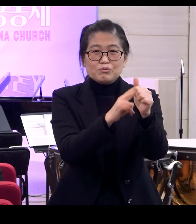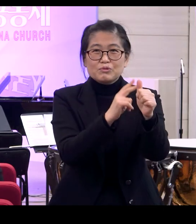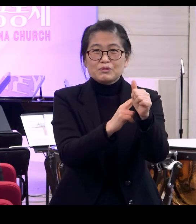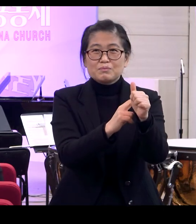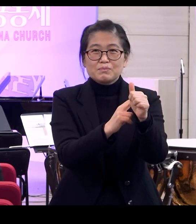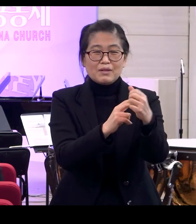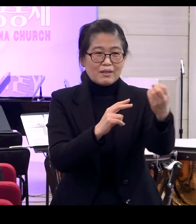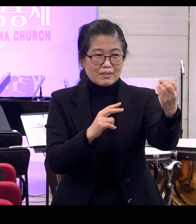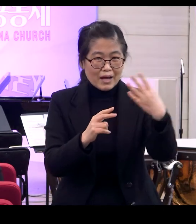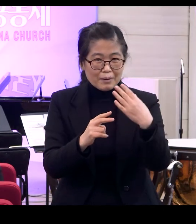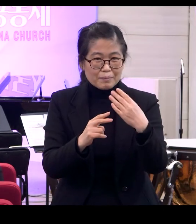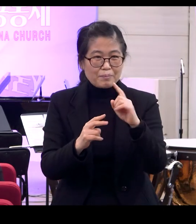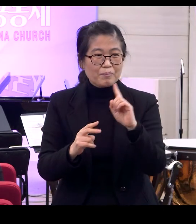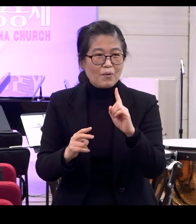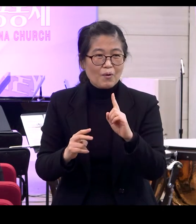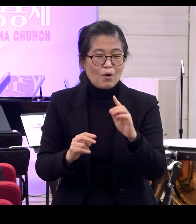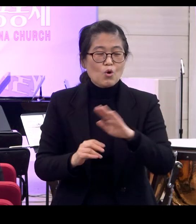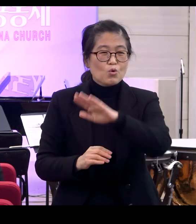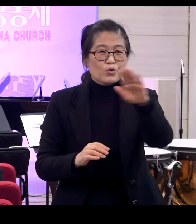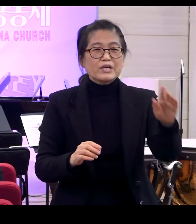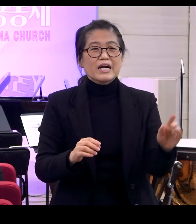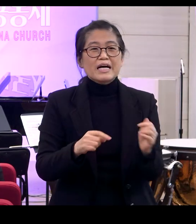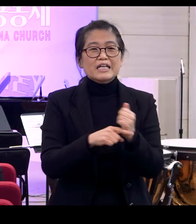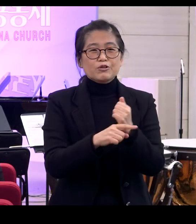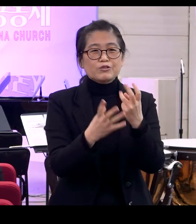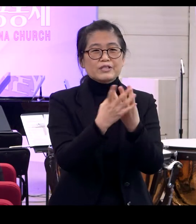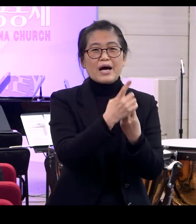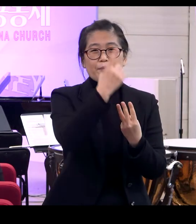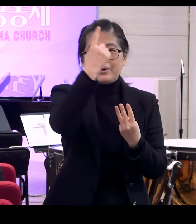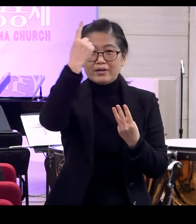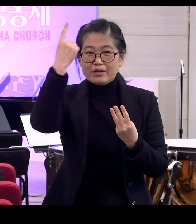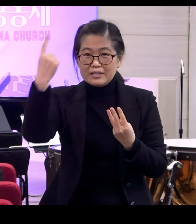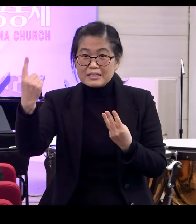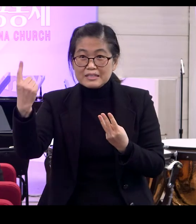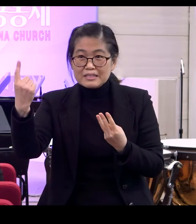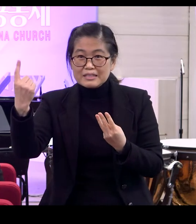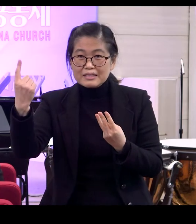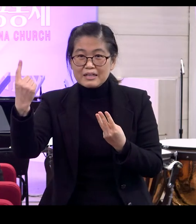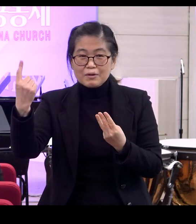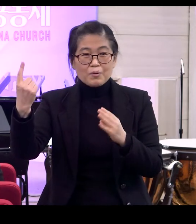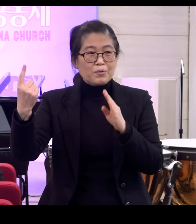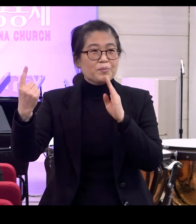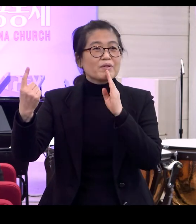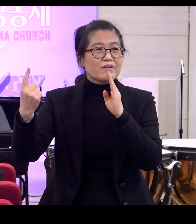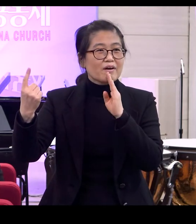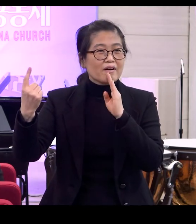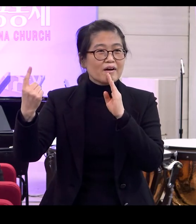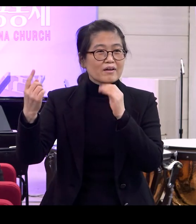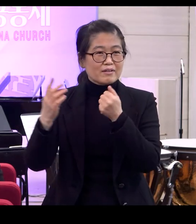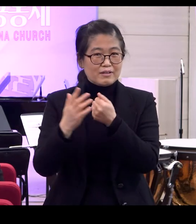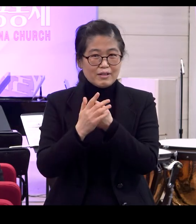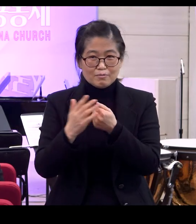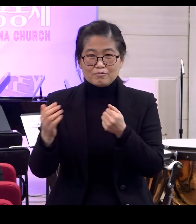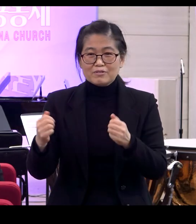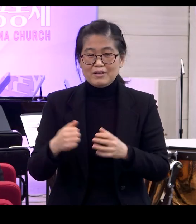답을 하더라고요 이거 우리라고 하는 이유는 삼의 일체 하나님이기 때문에 그렇다는 말이 있다